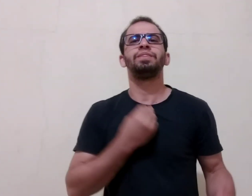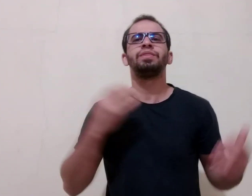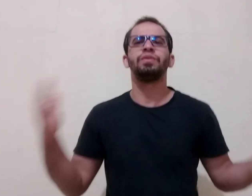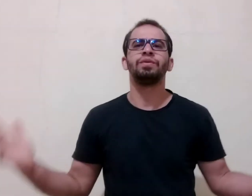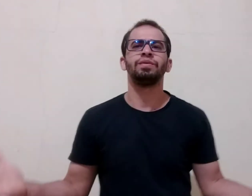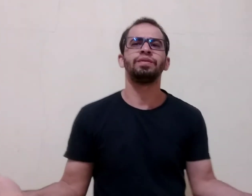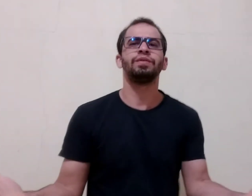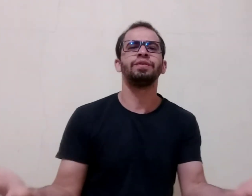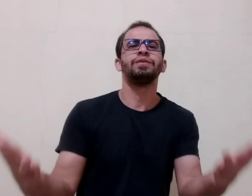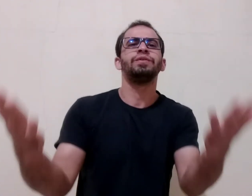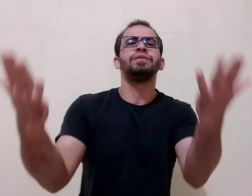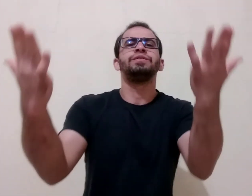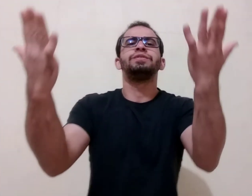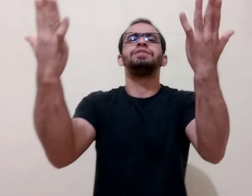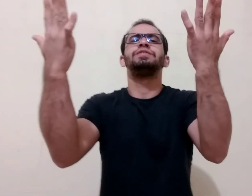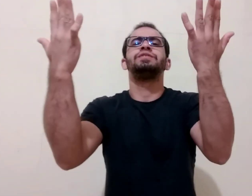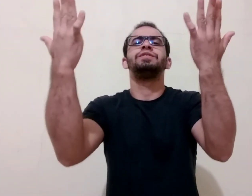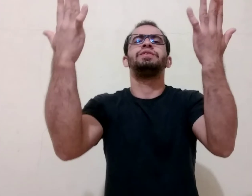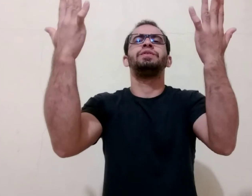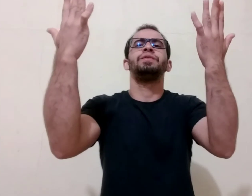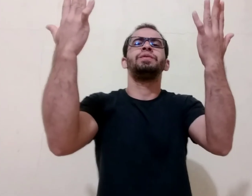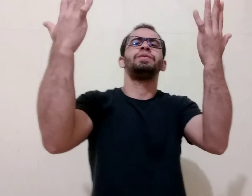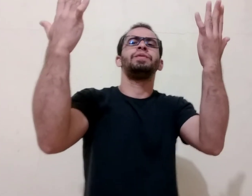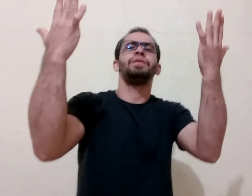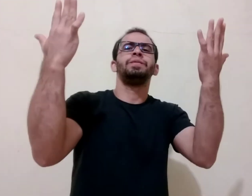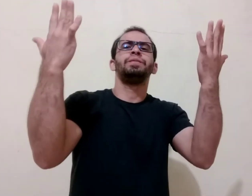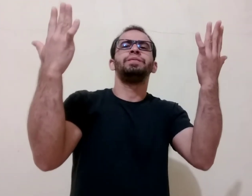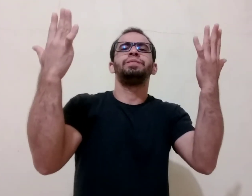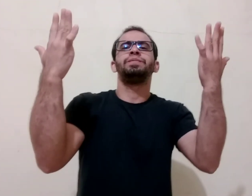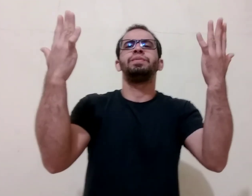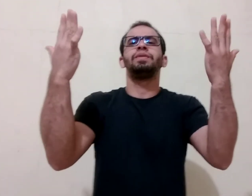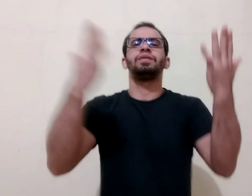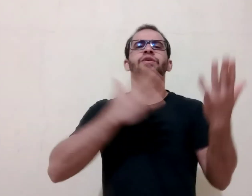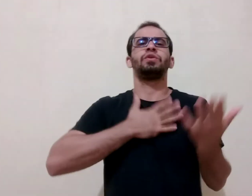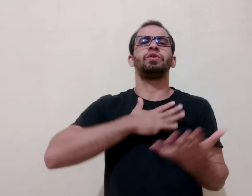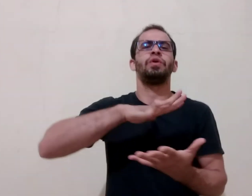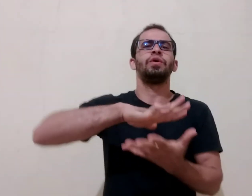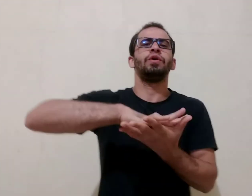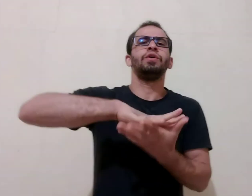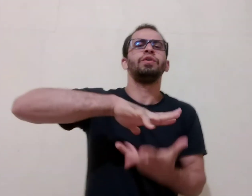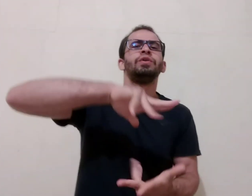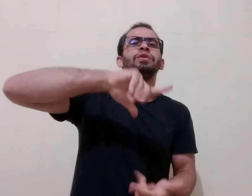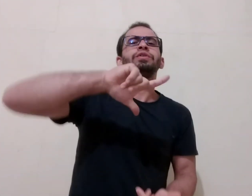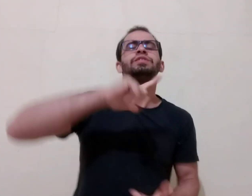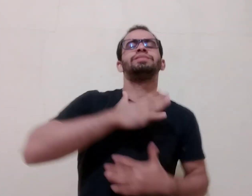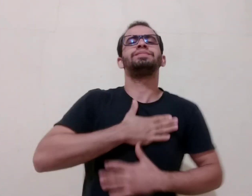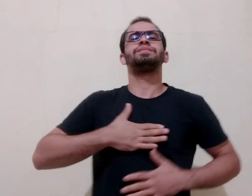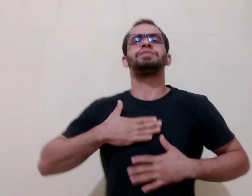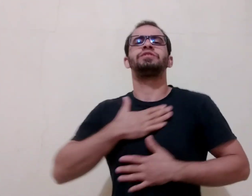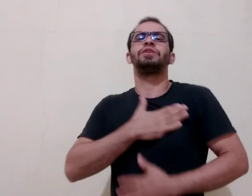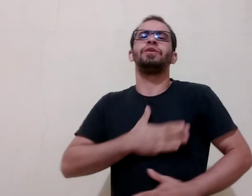para vós minhas mãos A minha alma tem